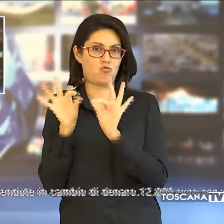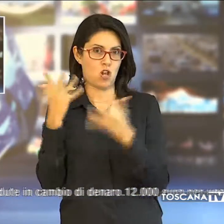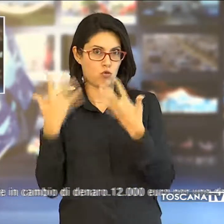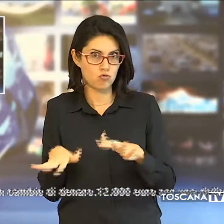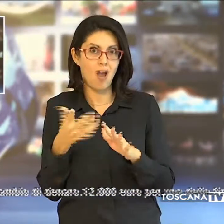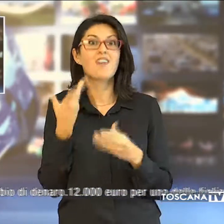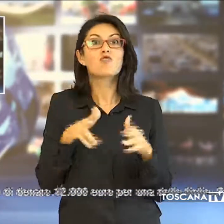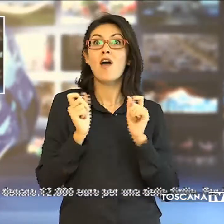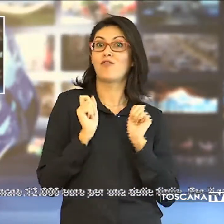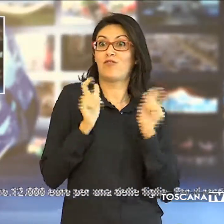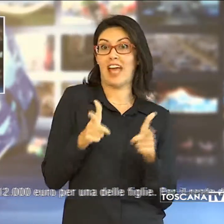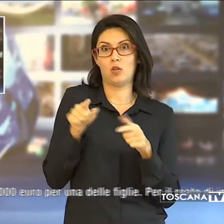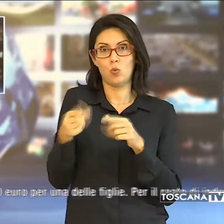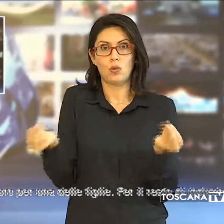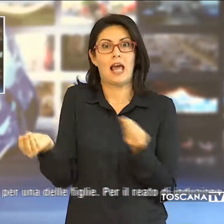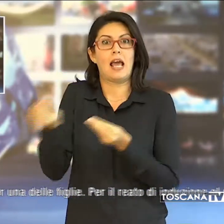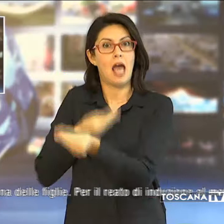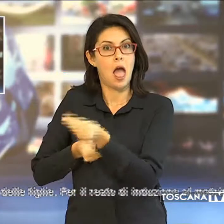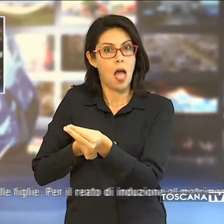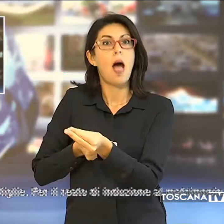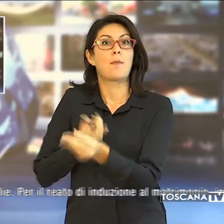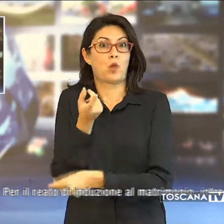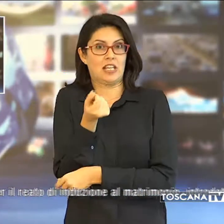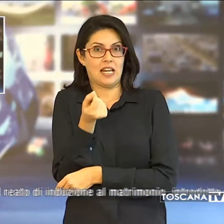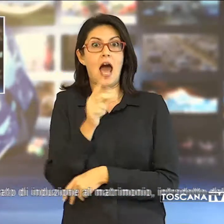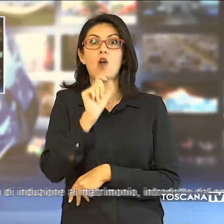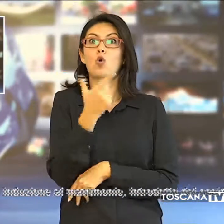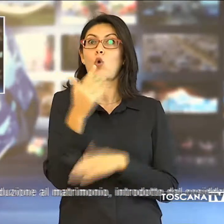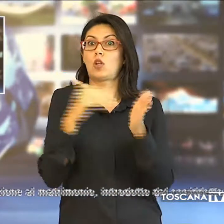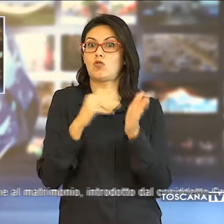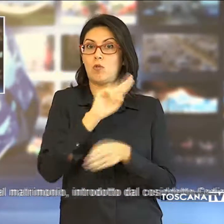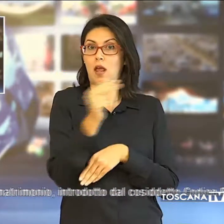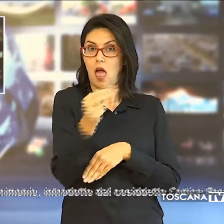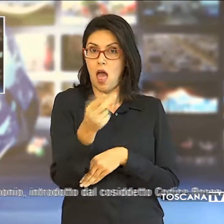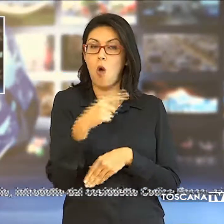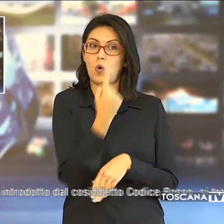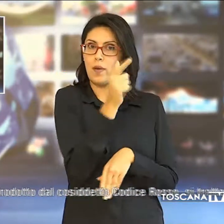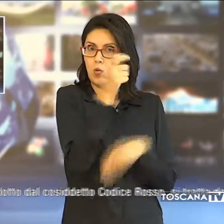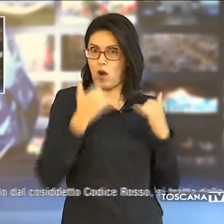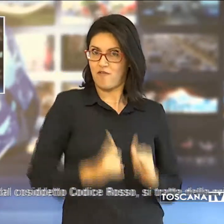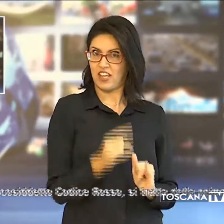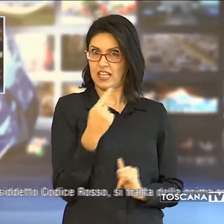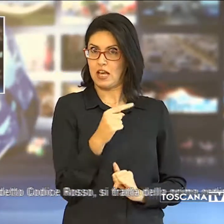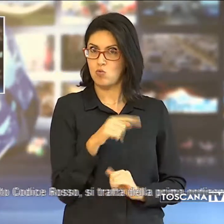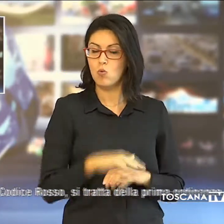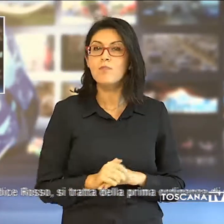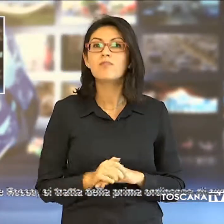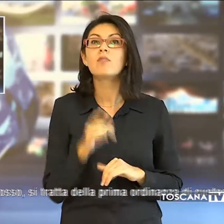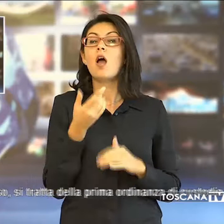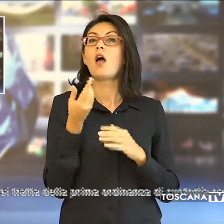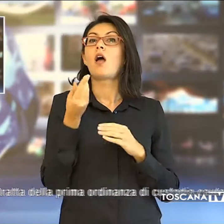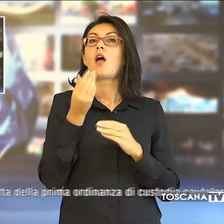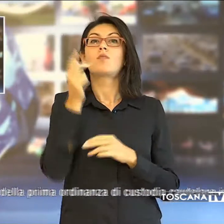aveva già vendute in cambio di denaro. 12 mila euro per una delle figlie per il reato di